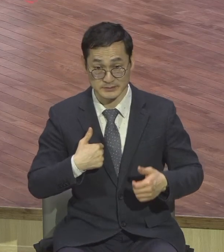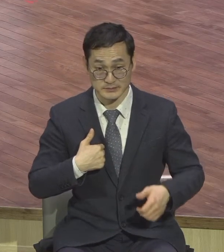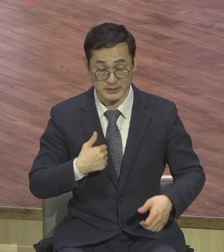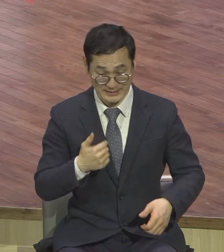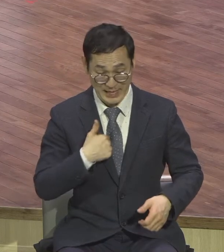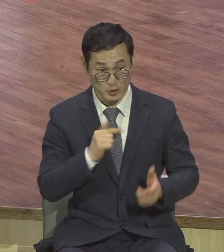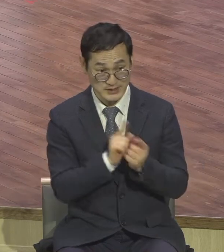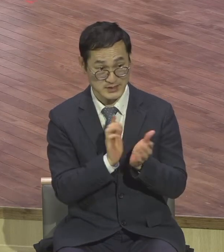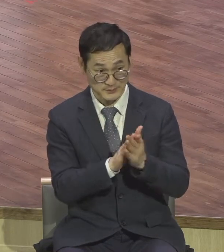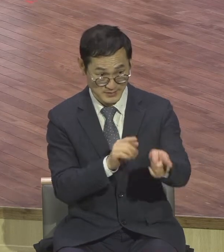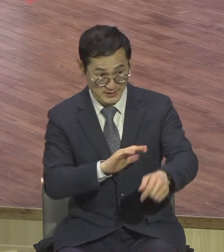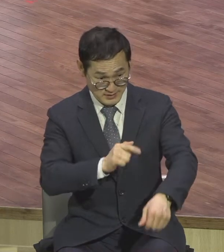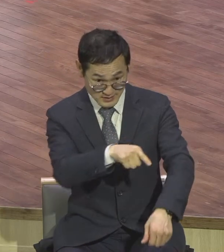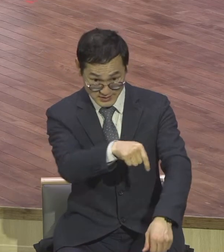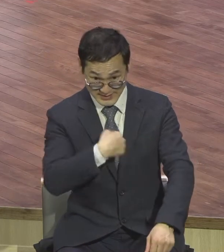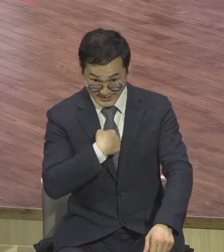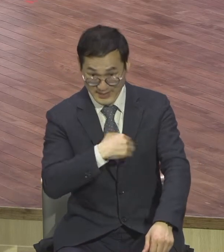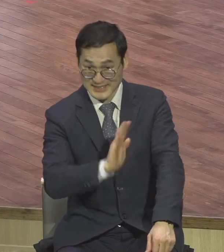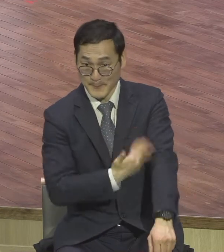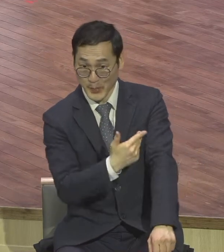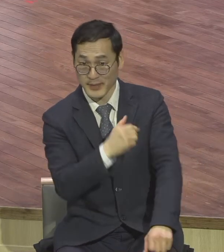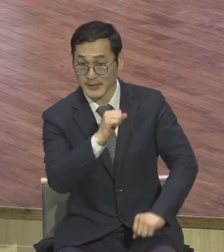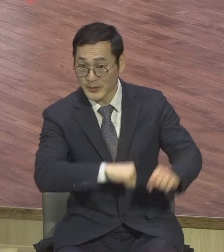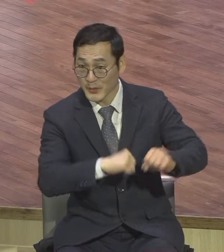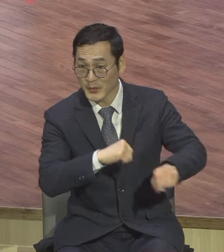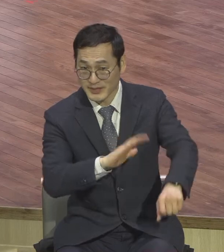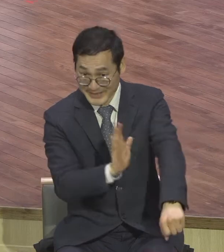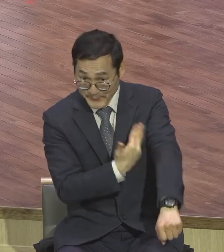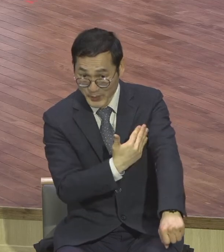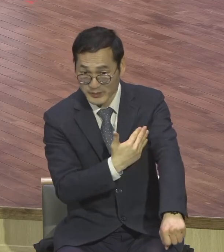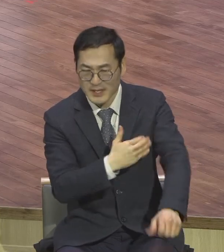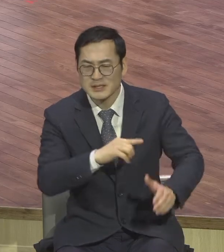잘못했을 때 나에게 죄를 범하였을 때를 생각해 보라는 얘기예요